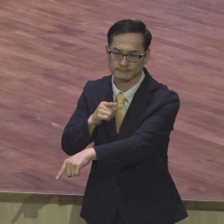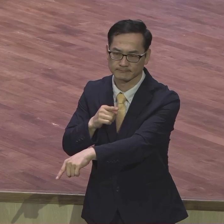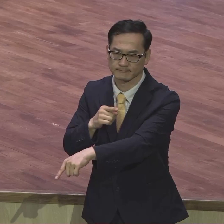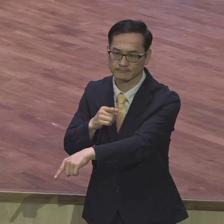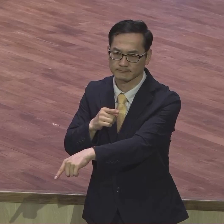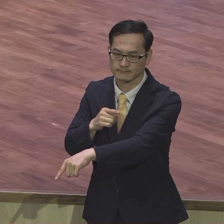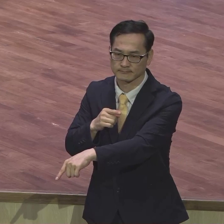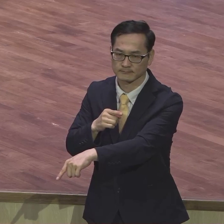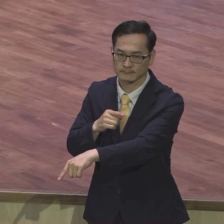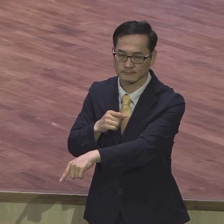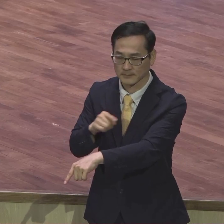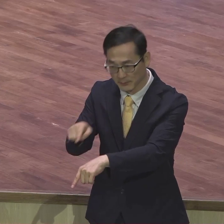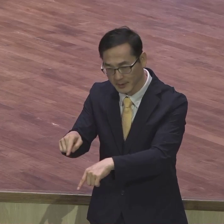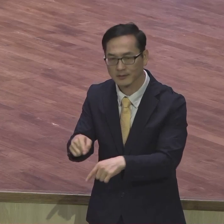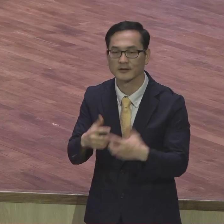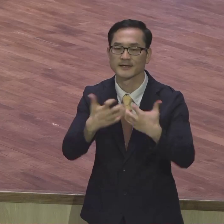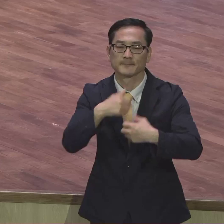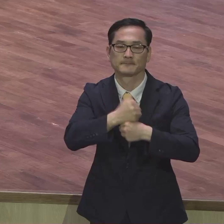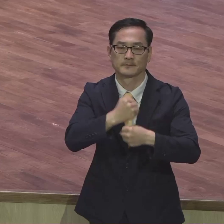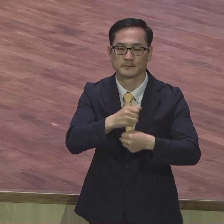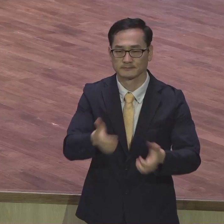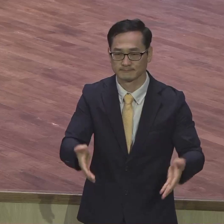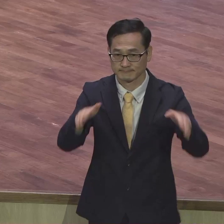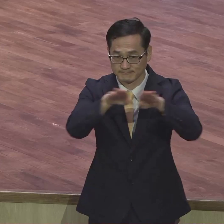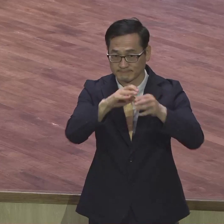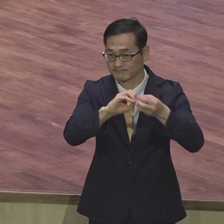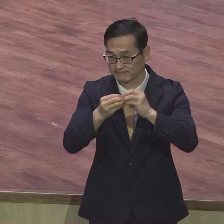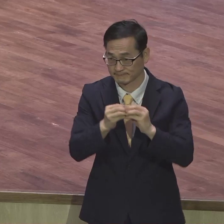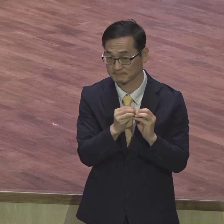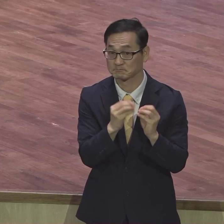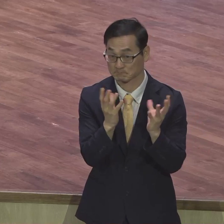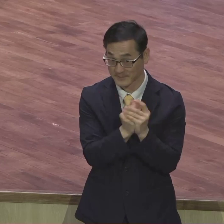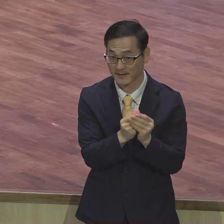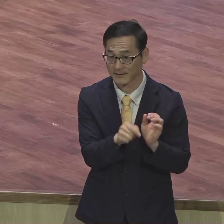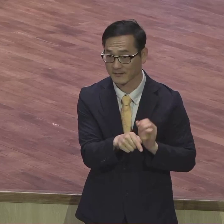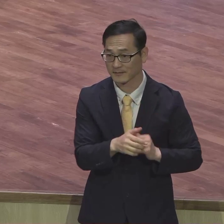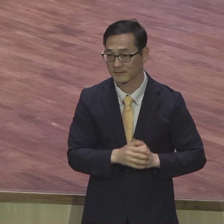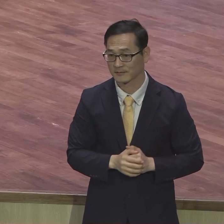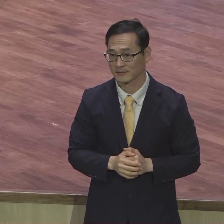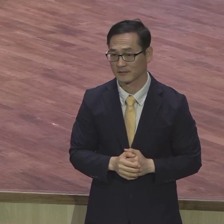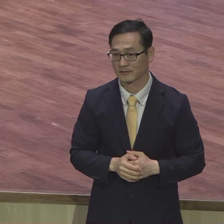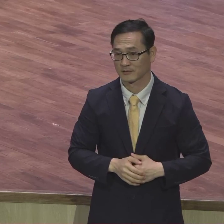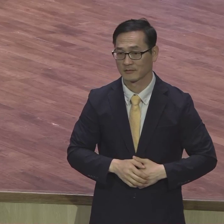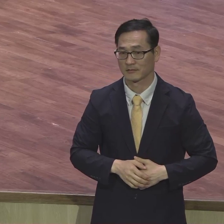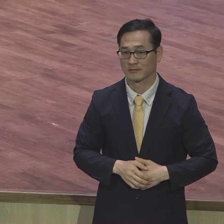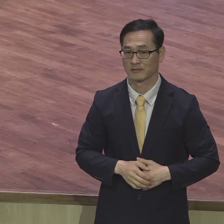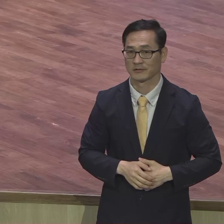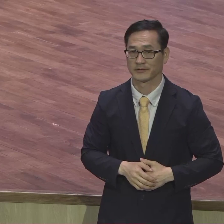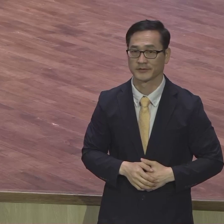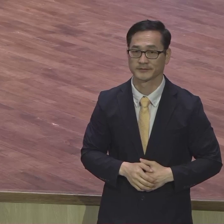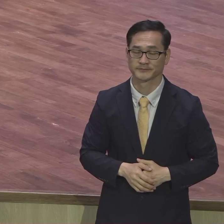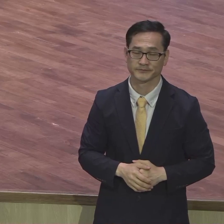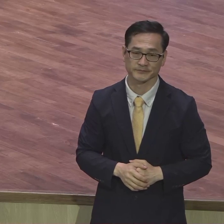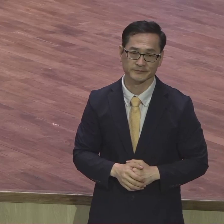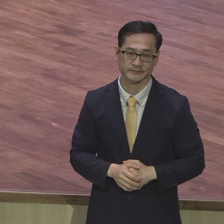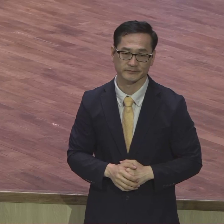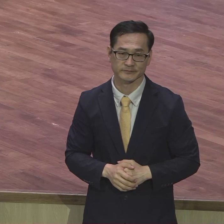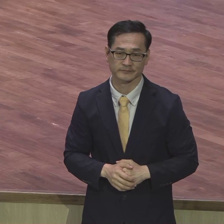그것에 이번에 해돈 유치원에 또 그 공원에 그렇게 이미 설치해서 먹고 있는 그런